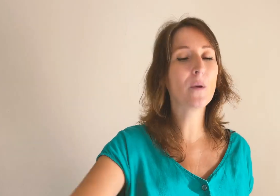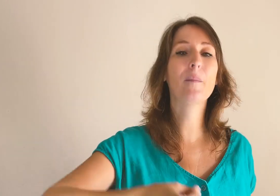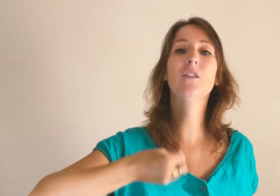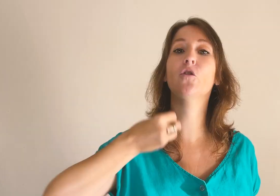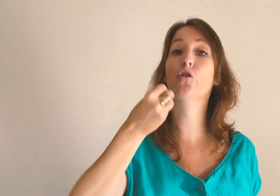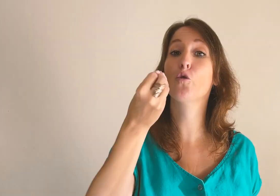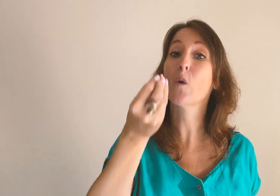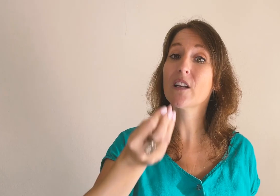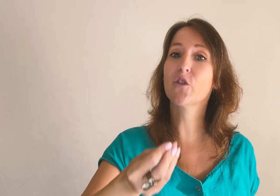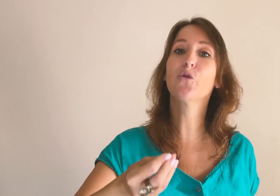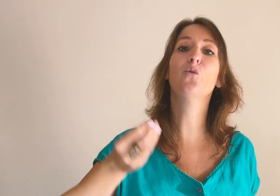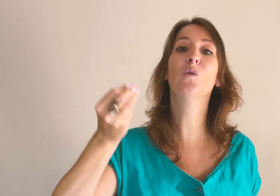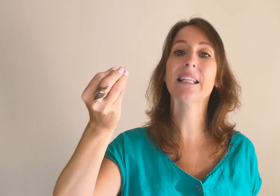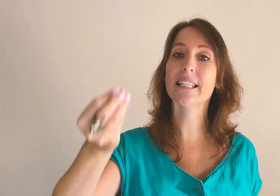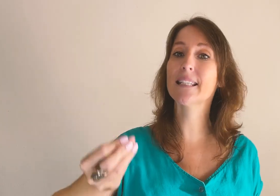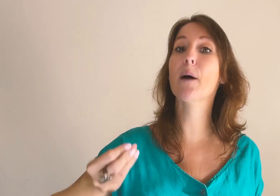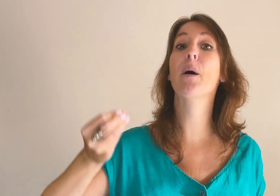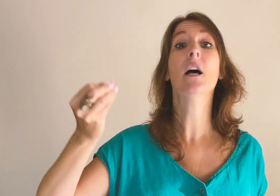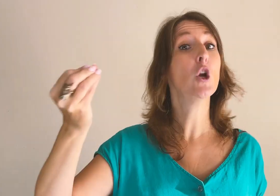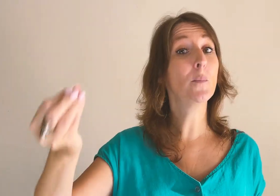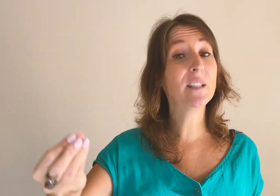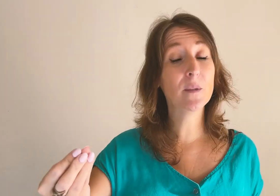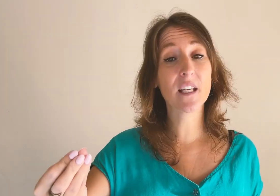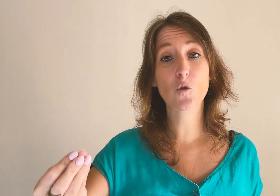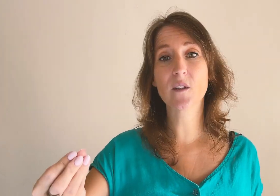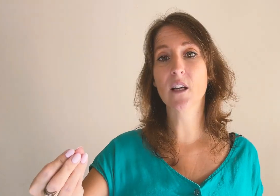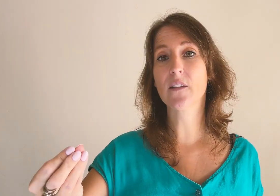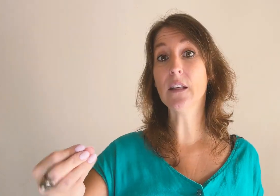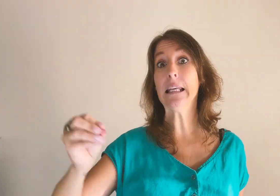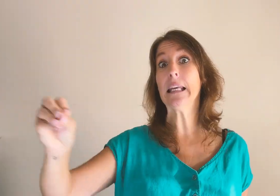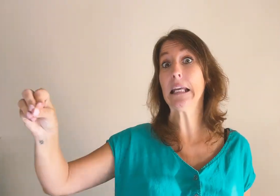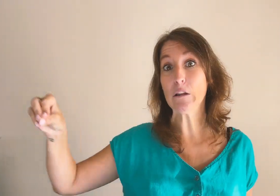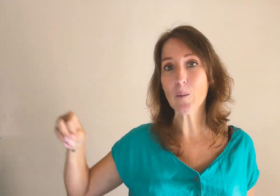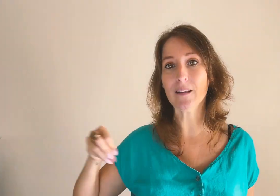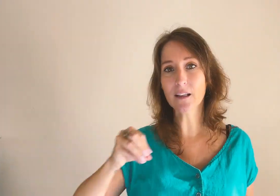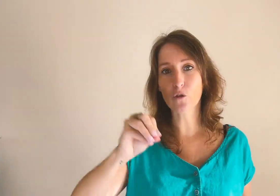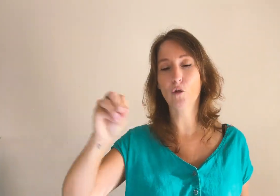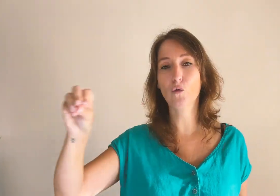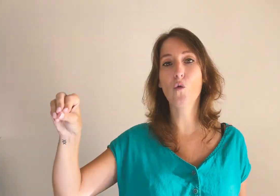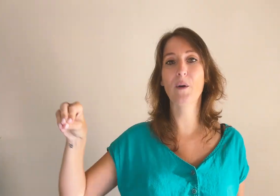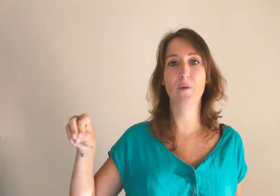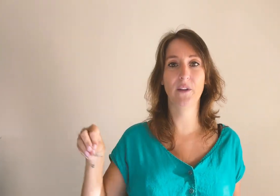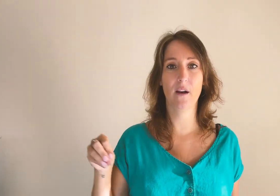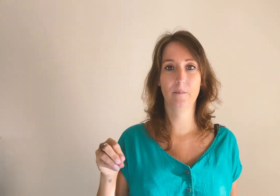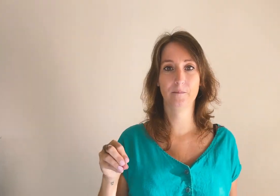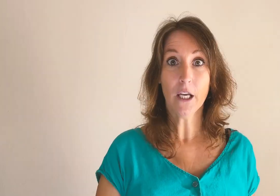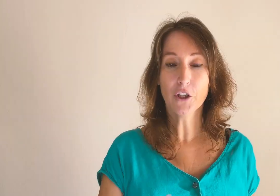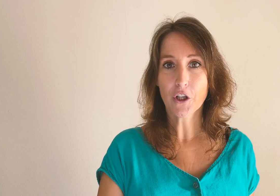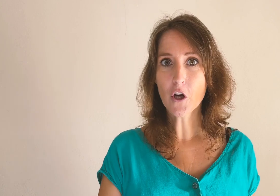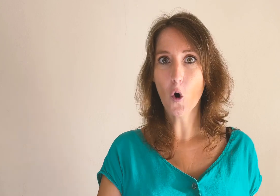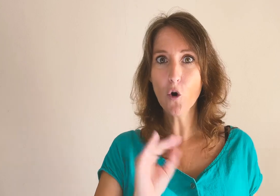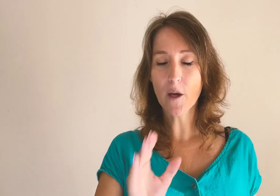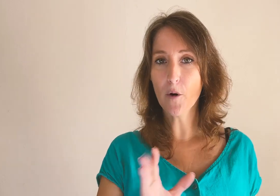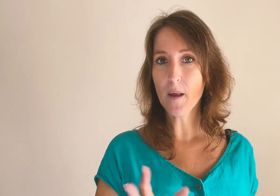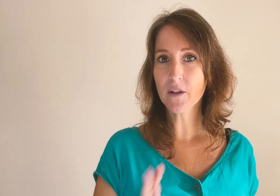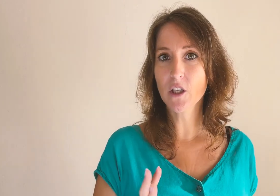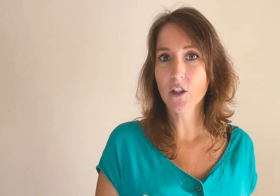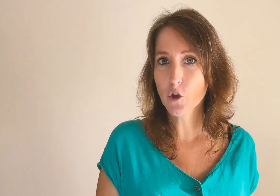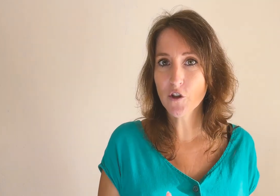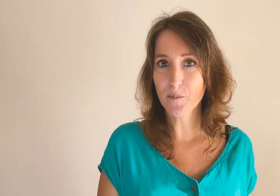permanence où elles en sont, les étapes, l'optimisation de celles-ci et de manière surtout complémentaire. Et d'ailleurs, aucun problème à ce qu'il des choses à